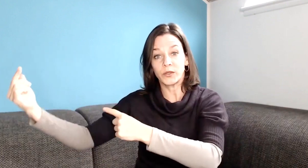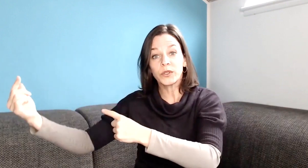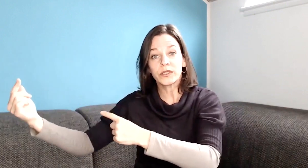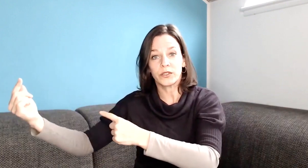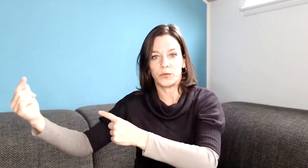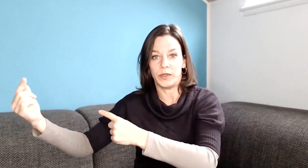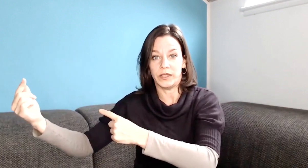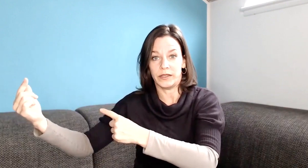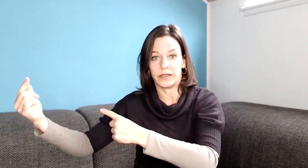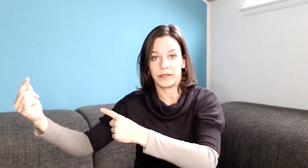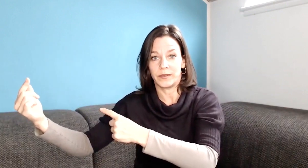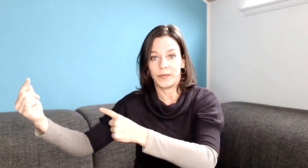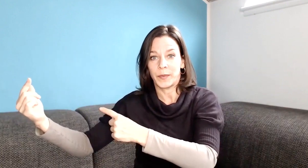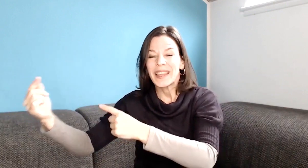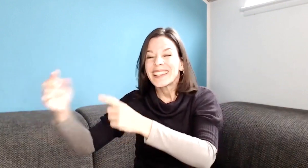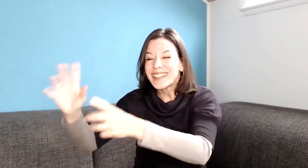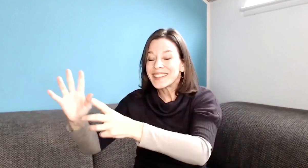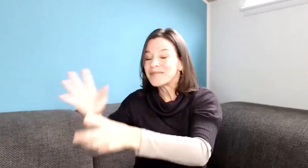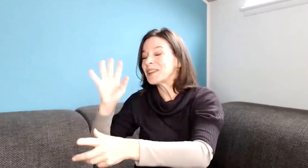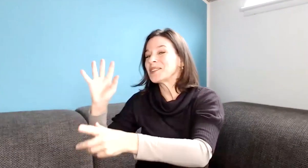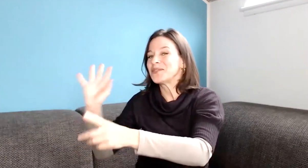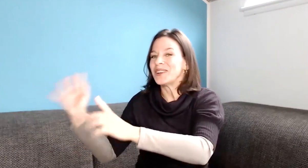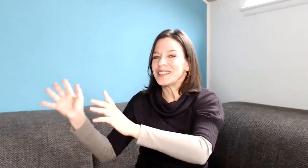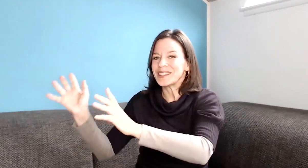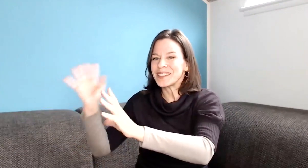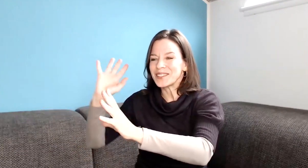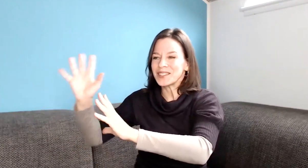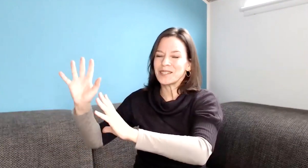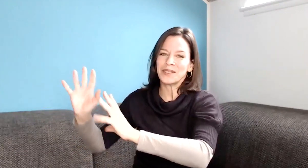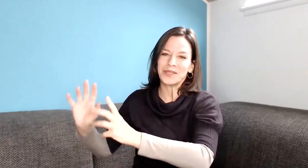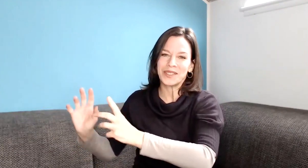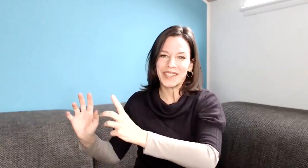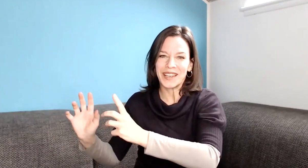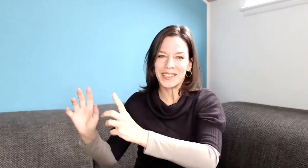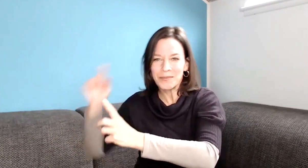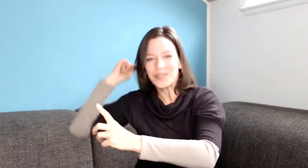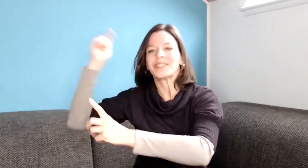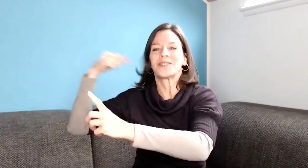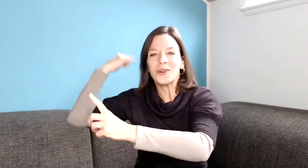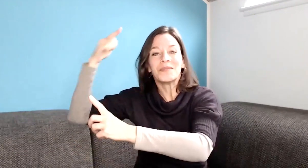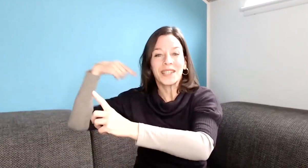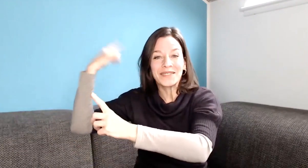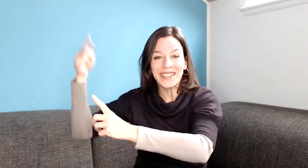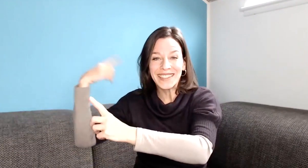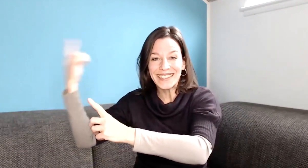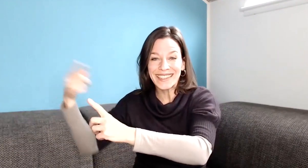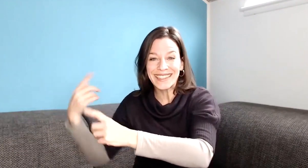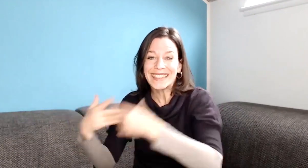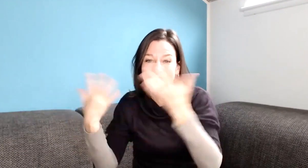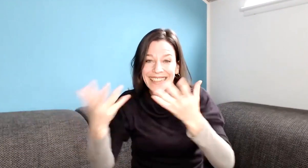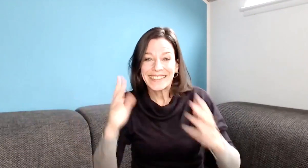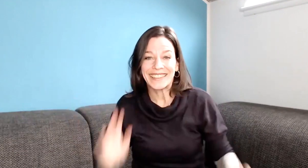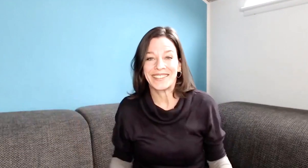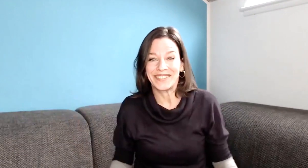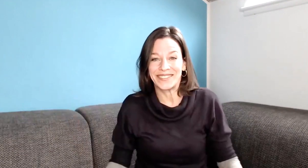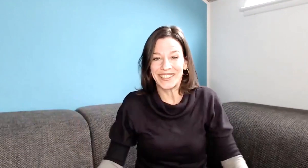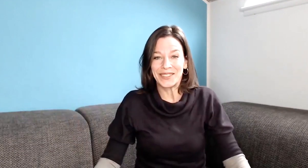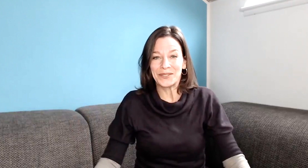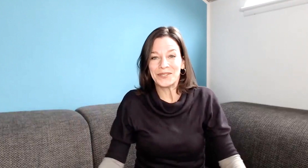durchgespielt. Das in manchen Fällen, es dann trotzdem nicht so die Sicherheit gibt, weil es da oben ja dann weiter dreht. Das wirst du,